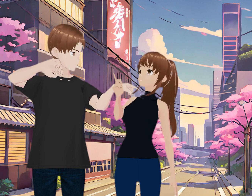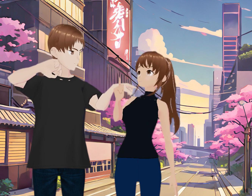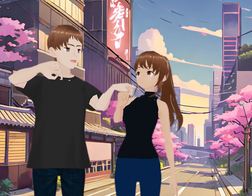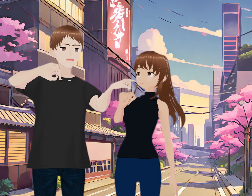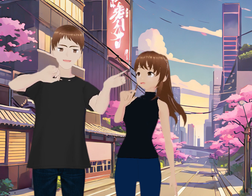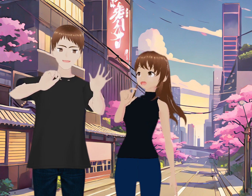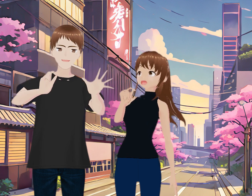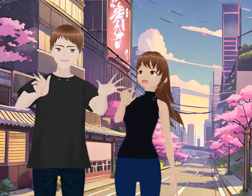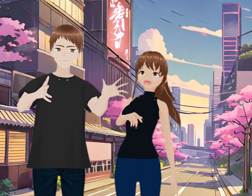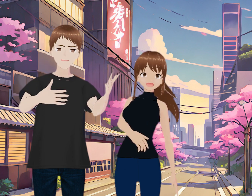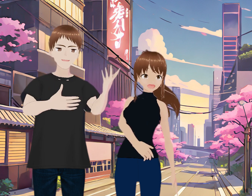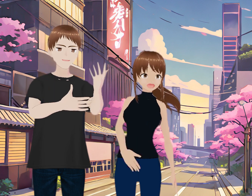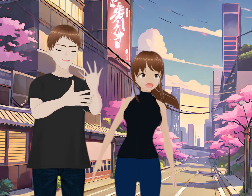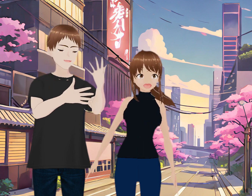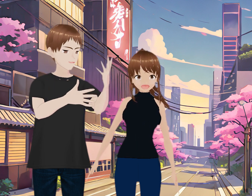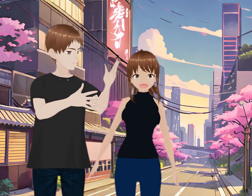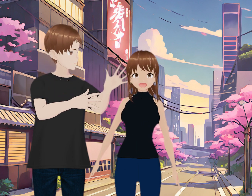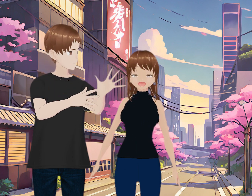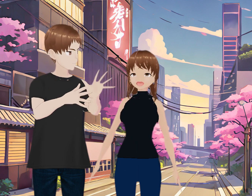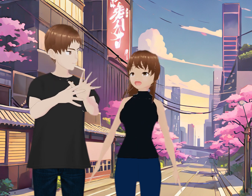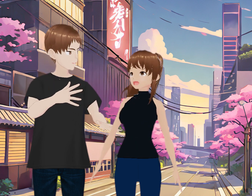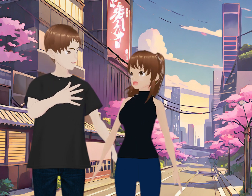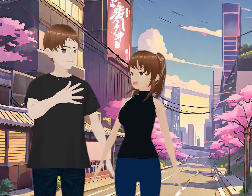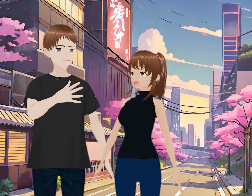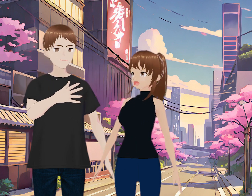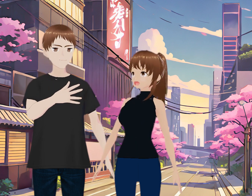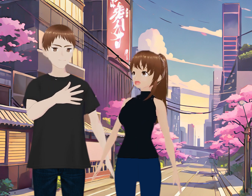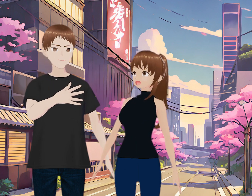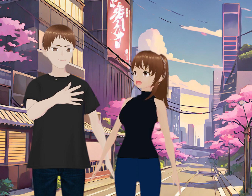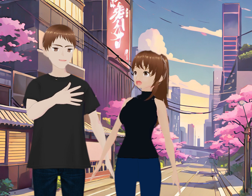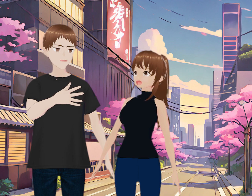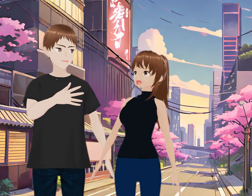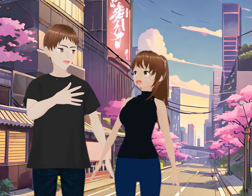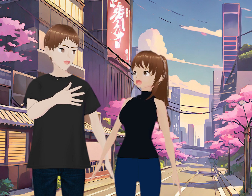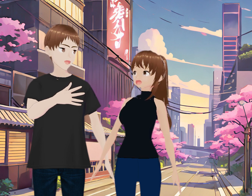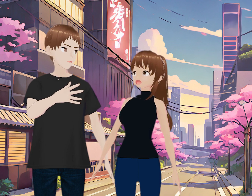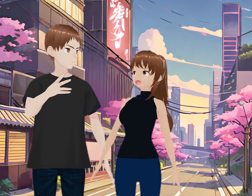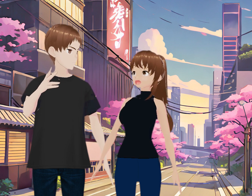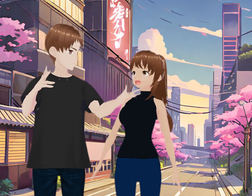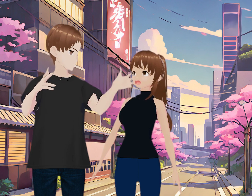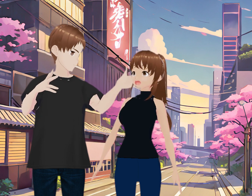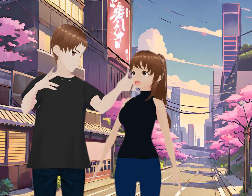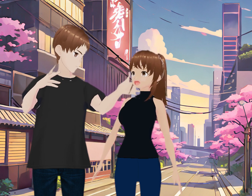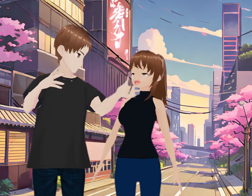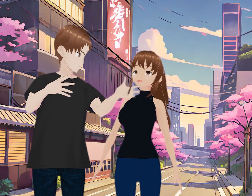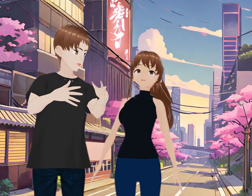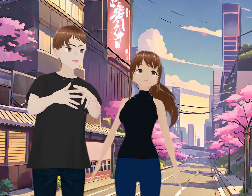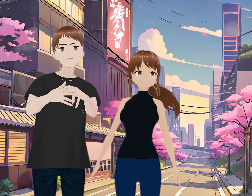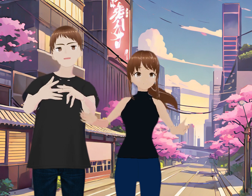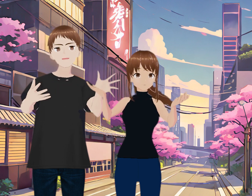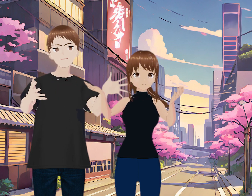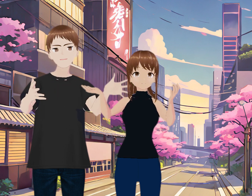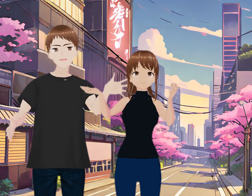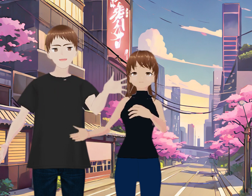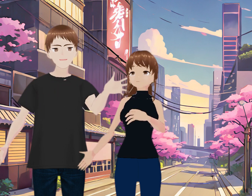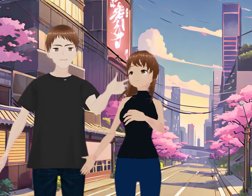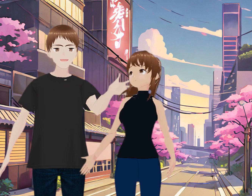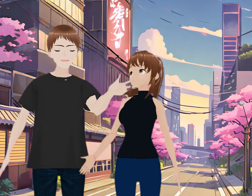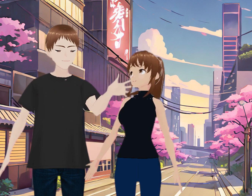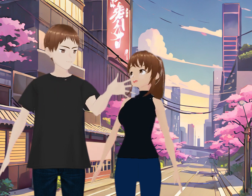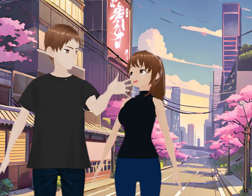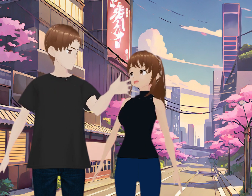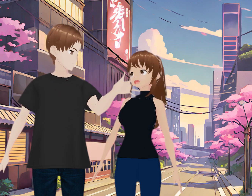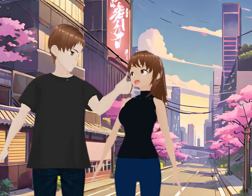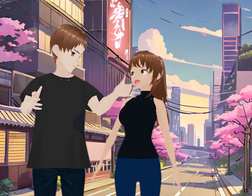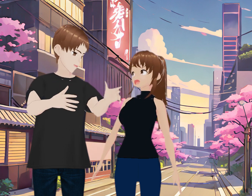Del chopo Ándale Exactamente Entonces Estaría padre Si no pues vamos a ver Que encontramos Para el siguiente Podría ser un especial